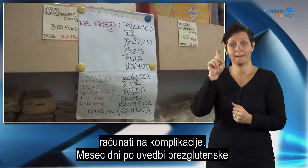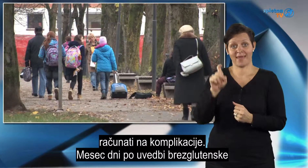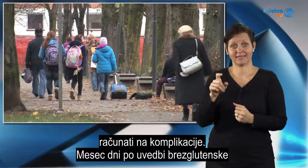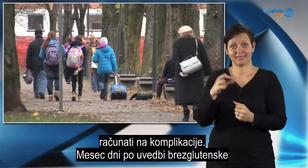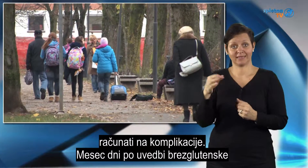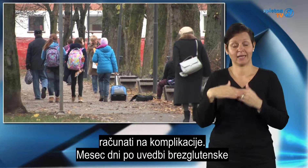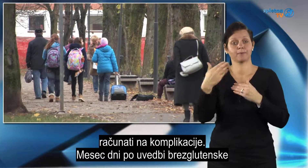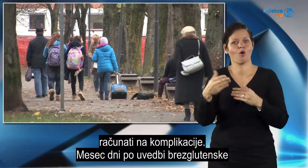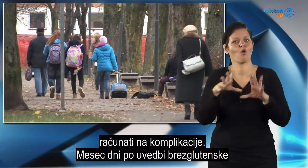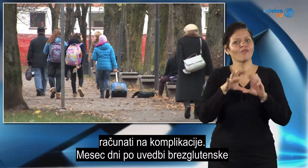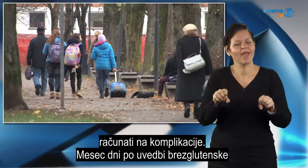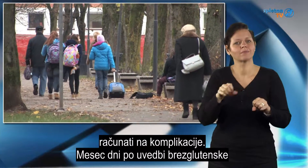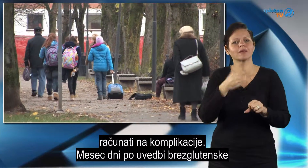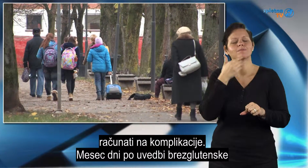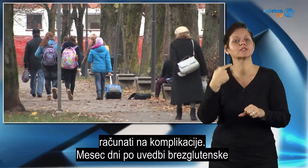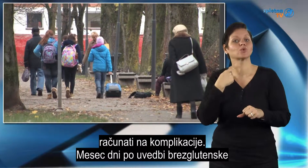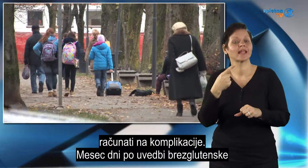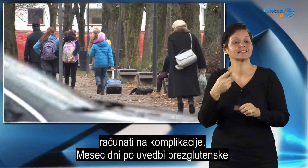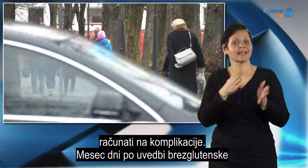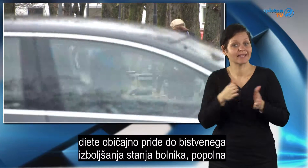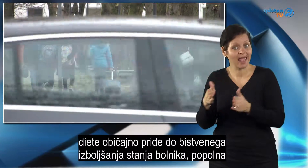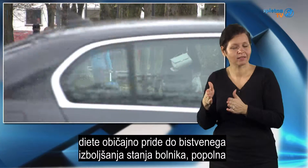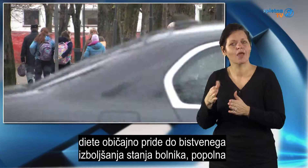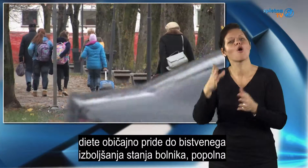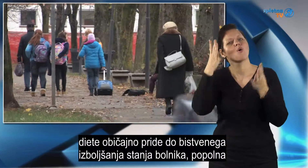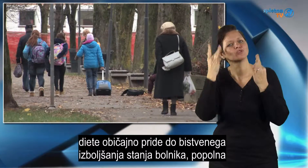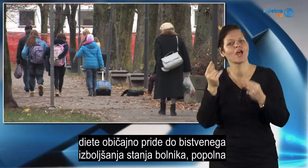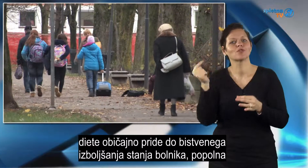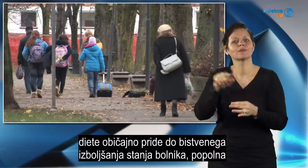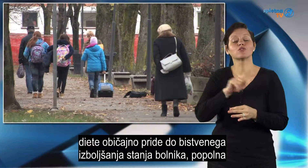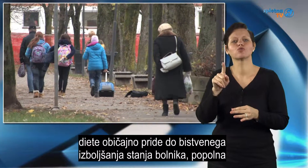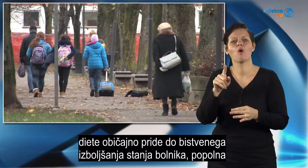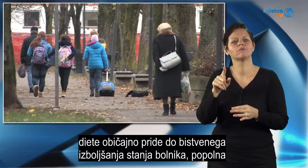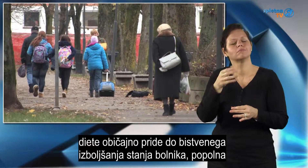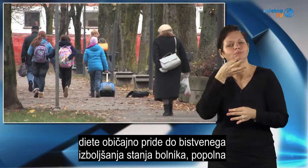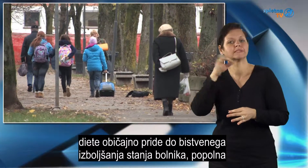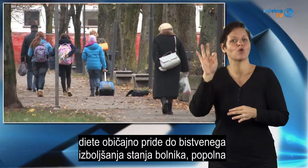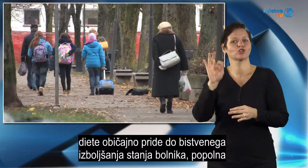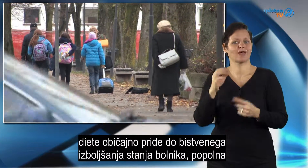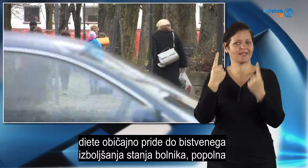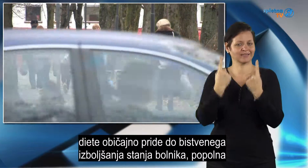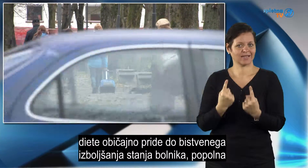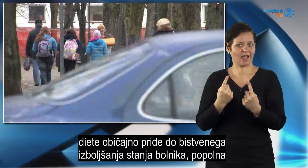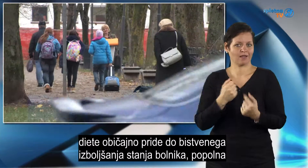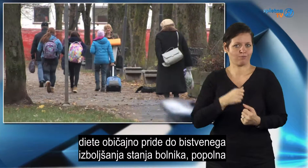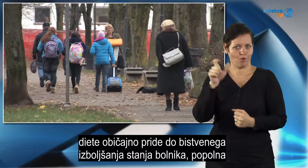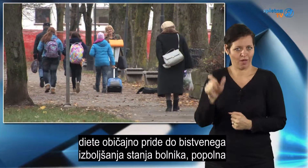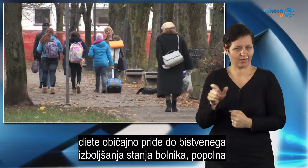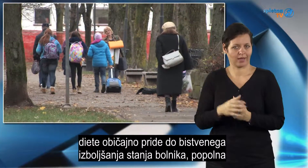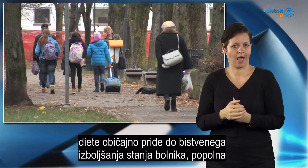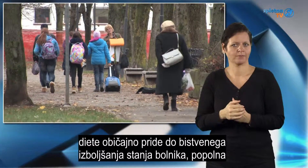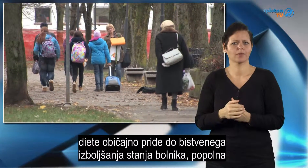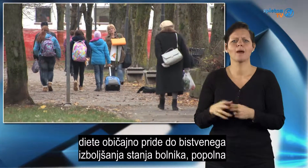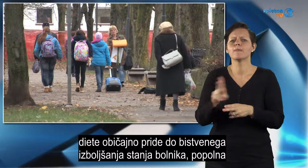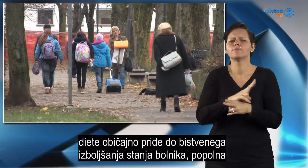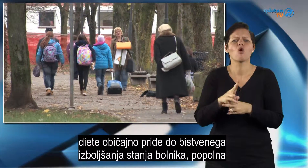Mesec dni po uvedbi brezglutenske dijete običajno pride do bistvenega izboljšanja stanja bovnika. Popolna